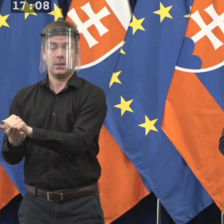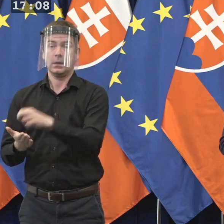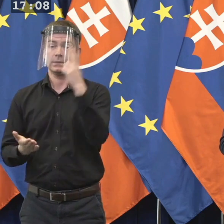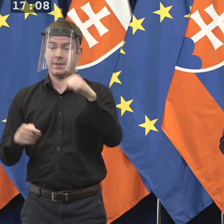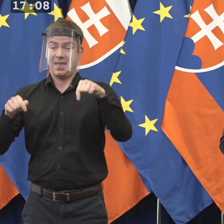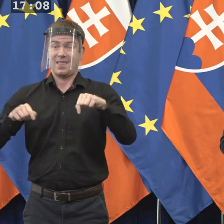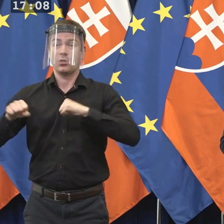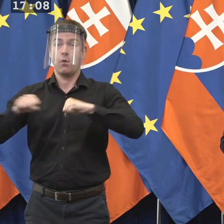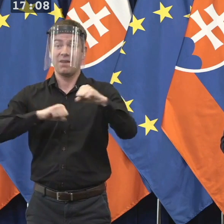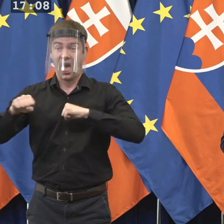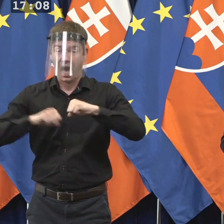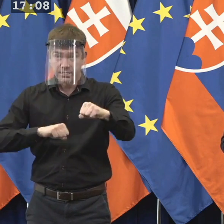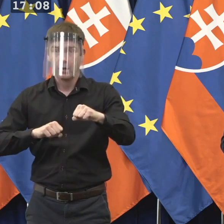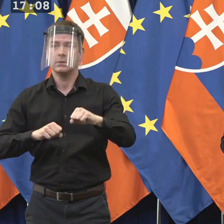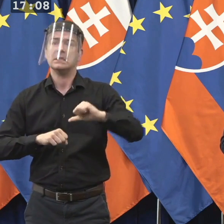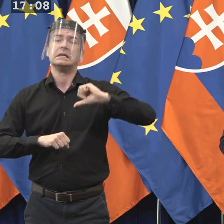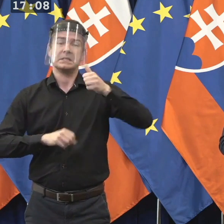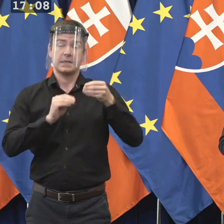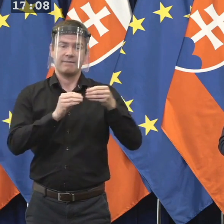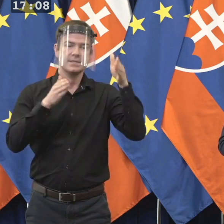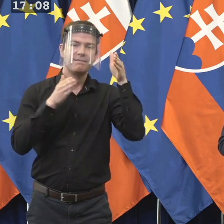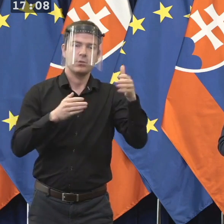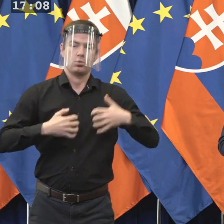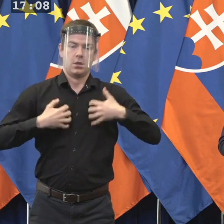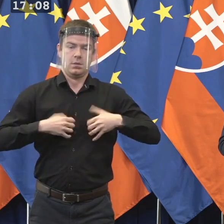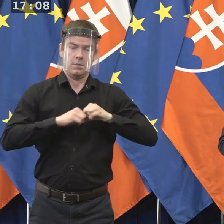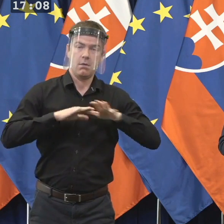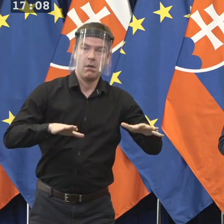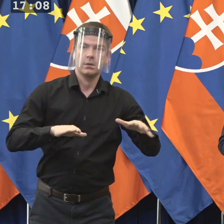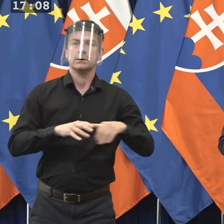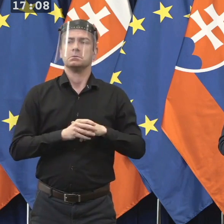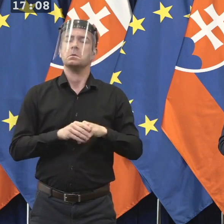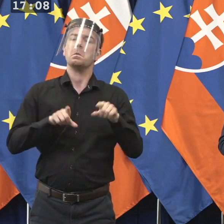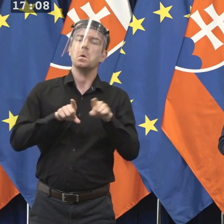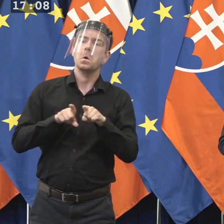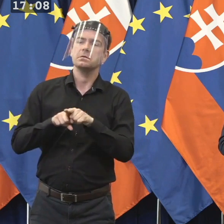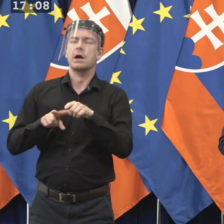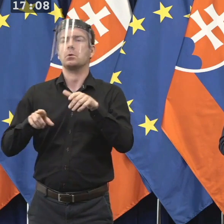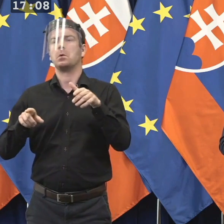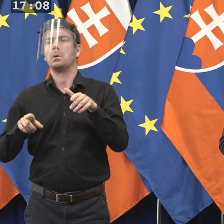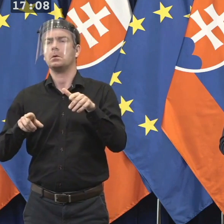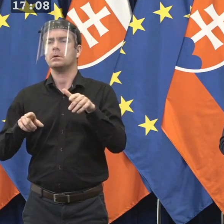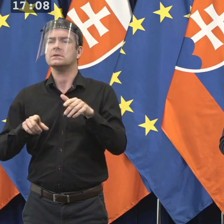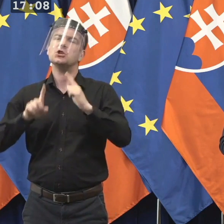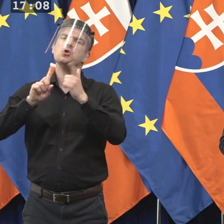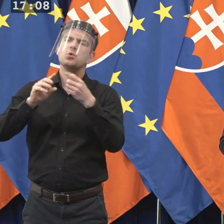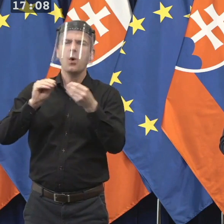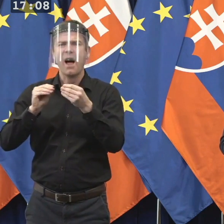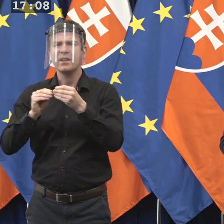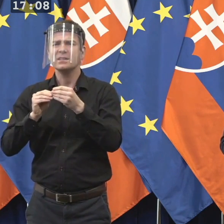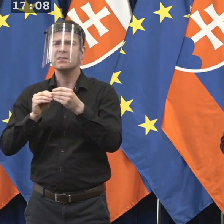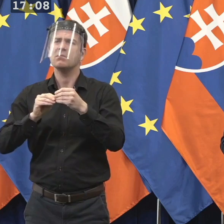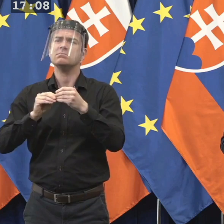počas toho, že príjemala mimoriadné opatrenia, v skrátnom lexatívnom konaní súčasne riešila program vyhlásenia vlády, tak